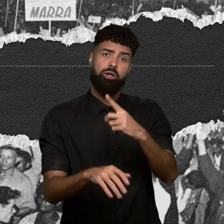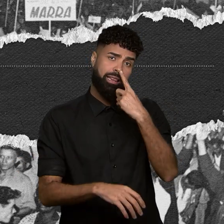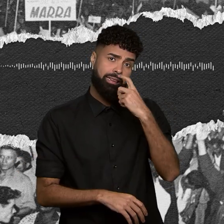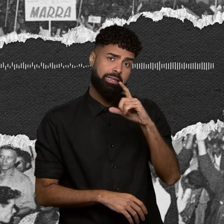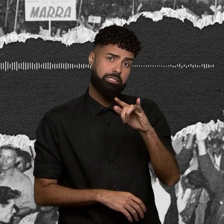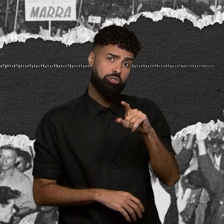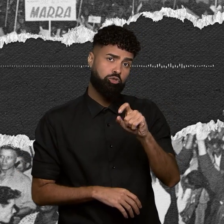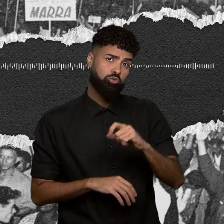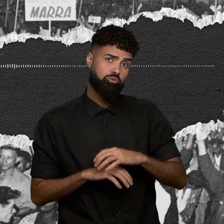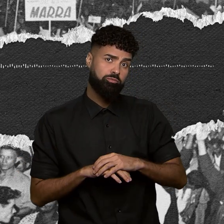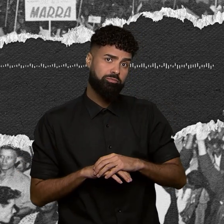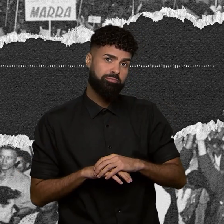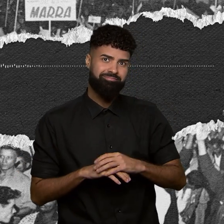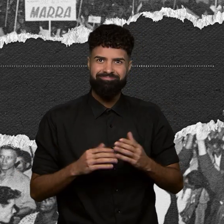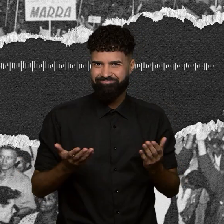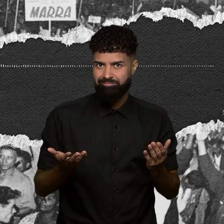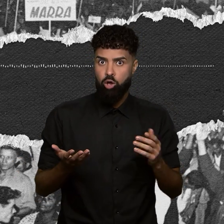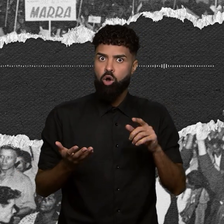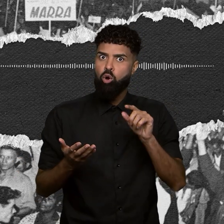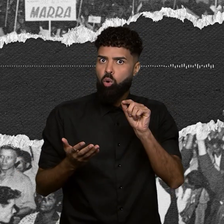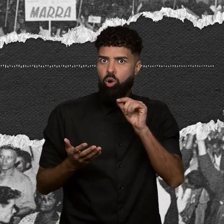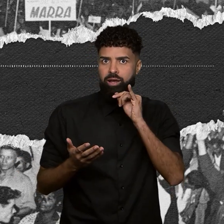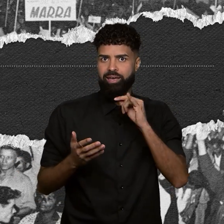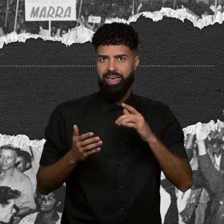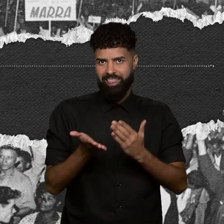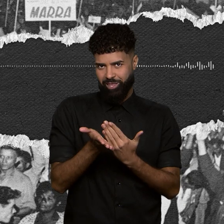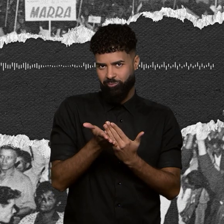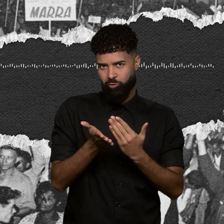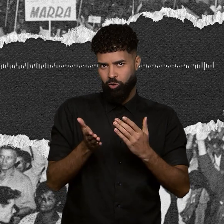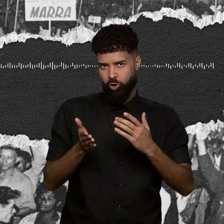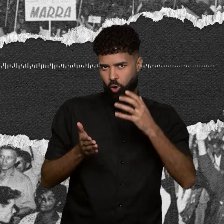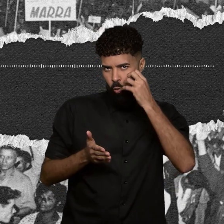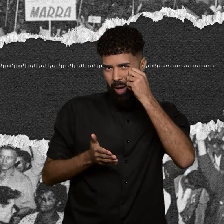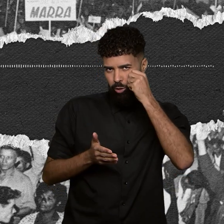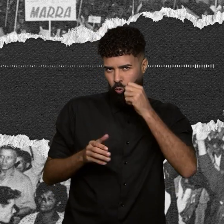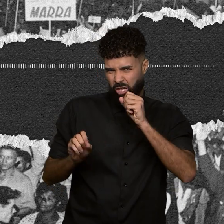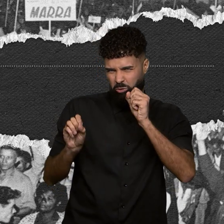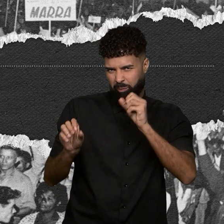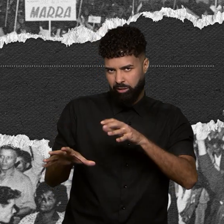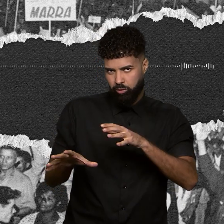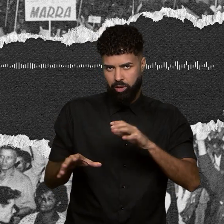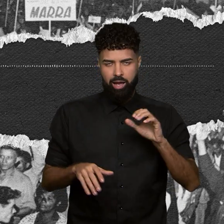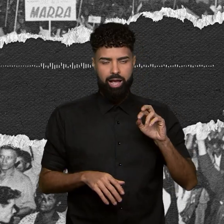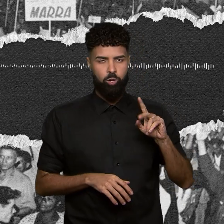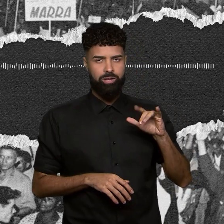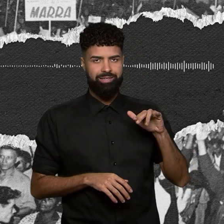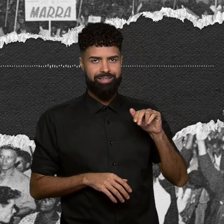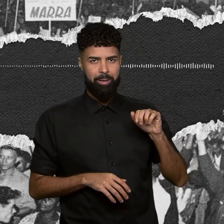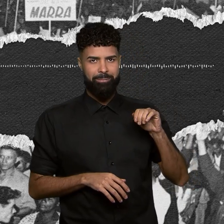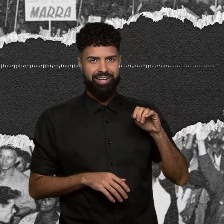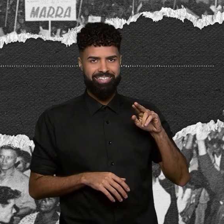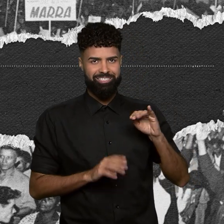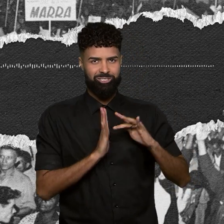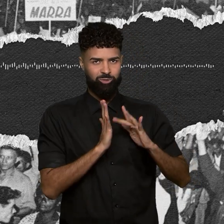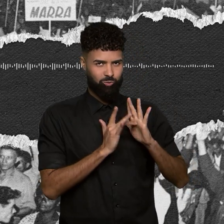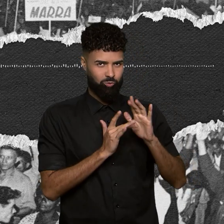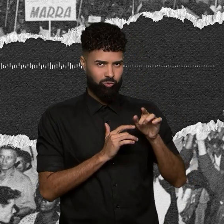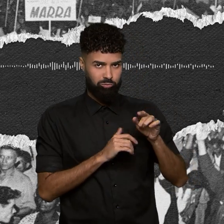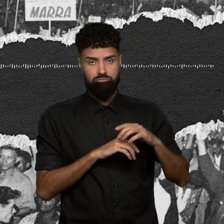Esse é um trecho do livro Quarto de Despejo, de Carolina Maria de Jesus. A gente começa esse episódio pedindo a ajuda dela